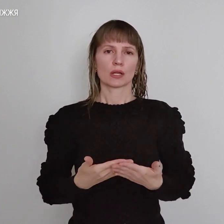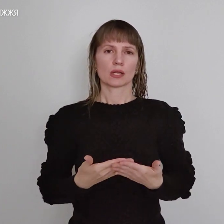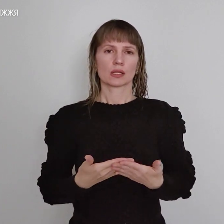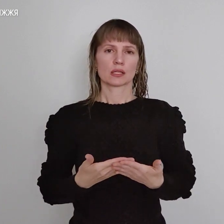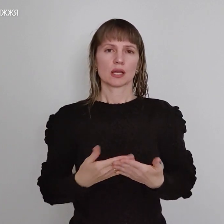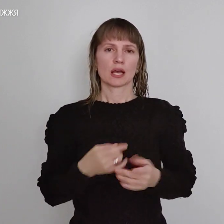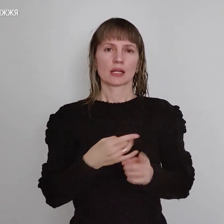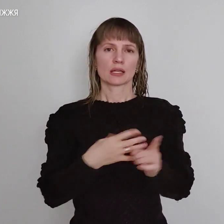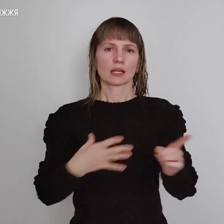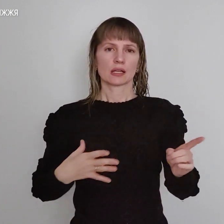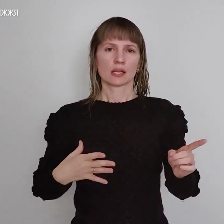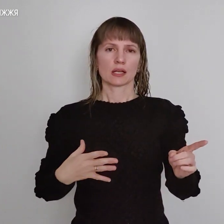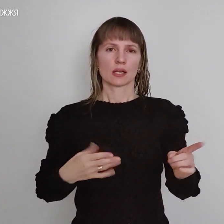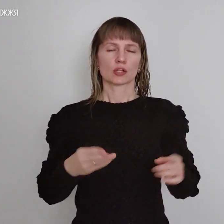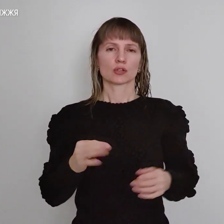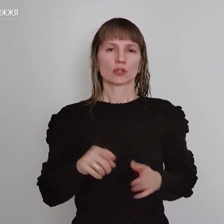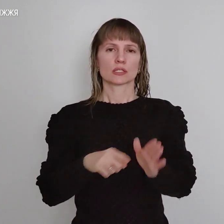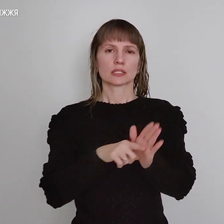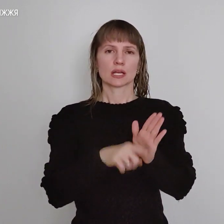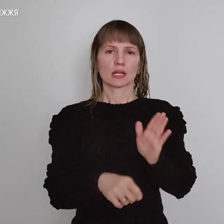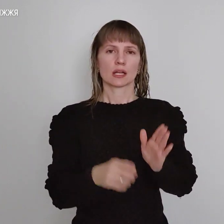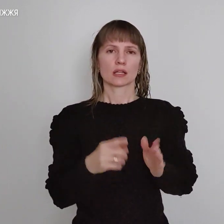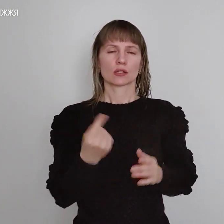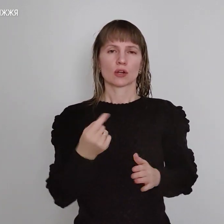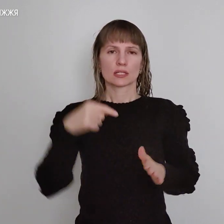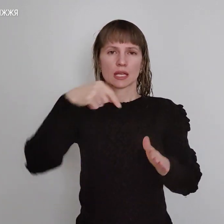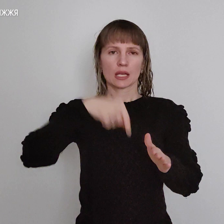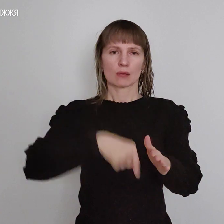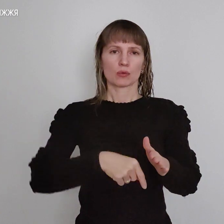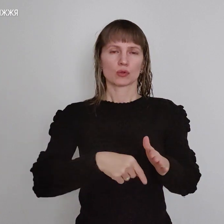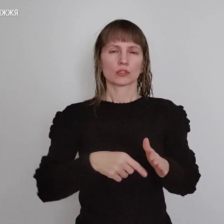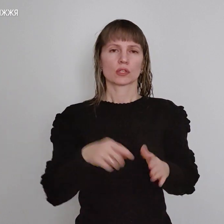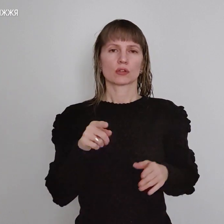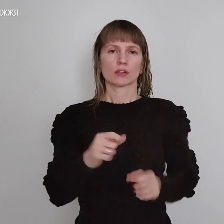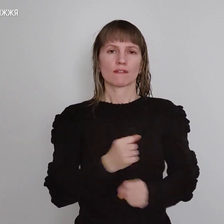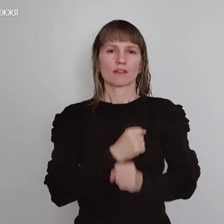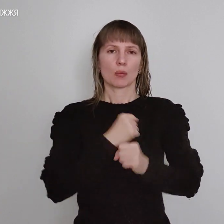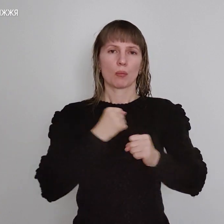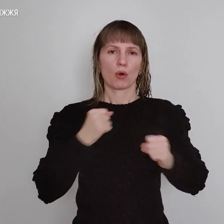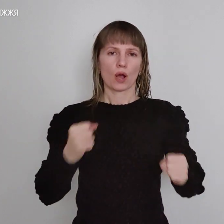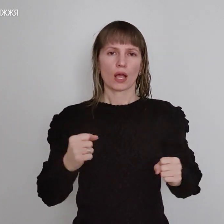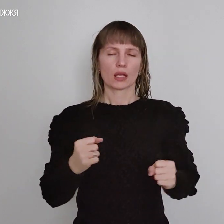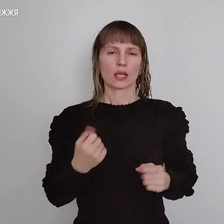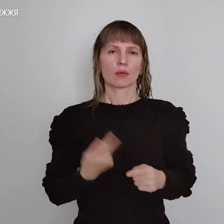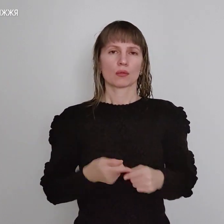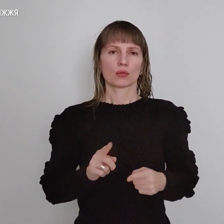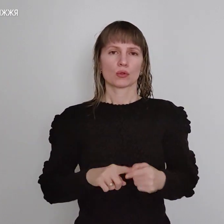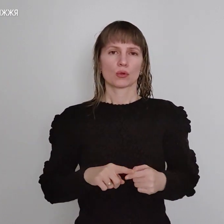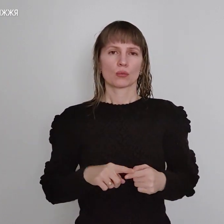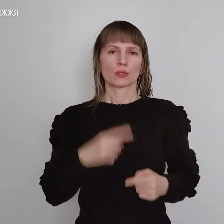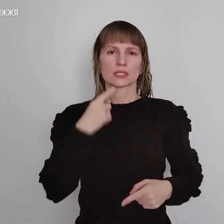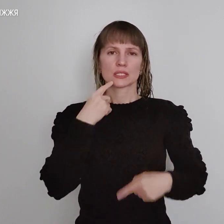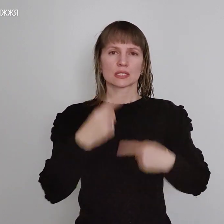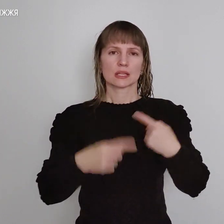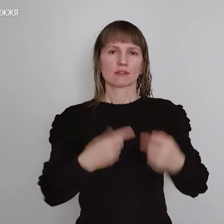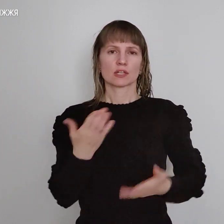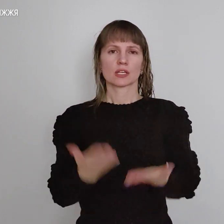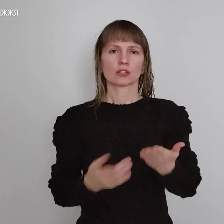артилерія, то снаряд дороги заглиблюється і тоді вибухає. Тому завжди, якщо ви чуєте